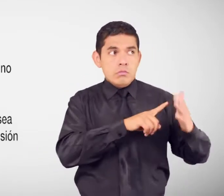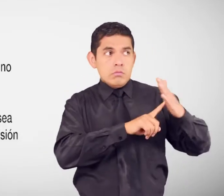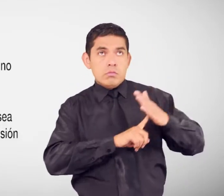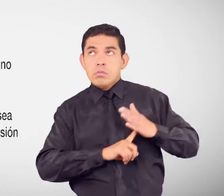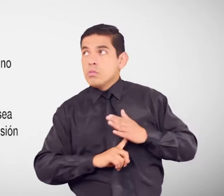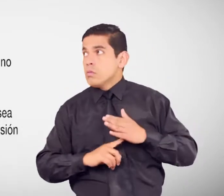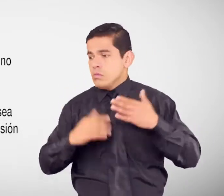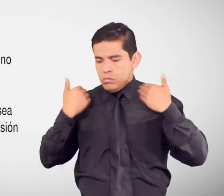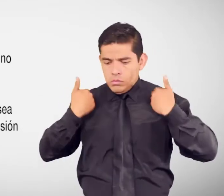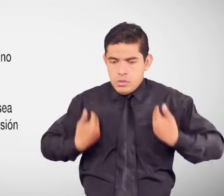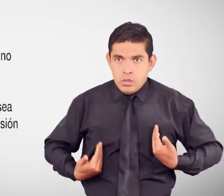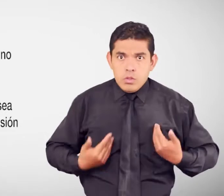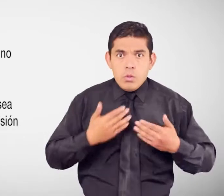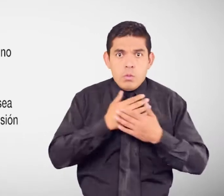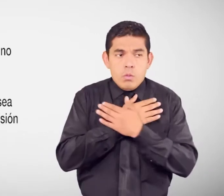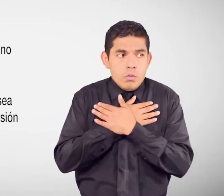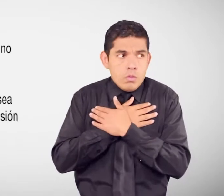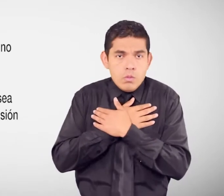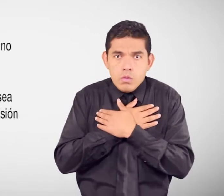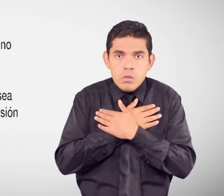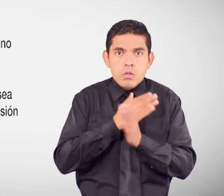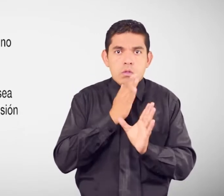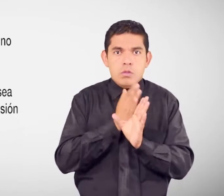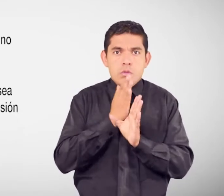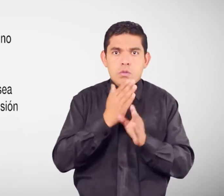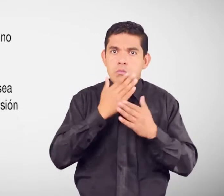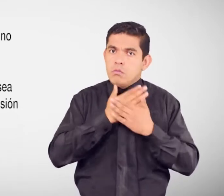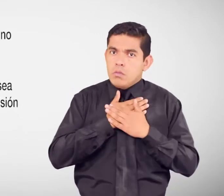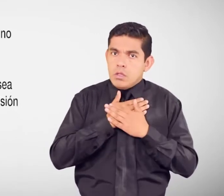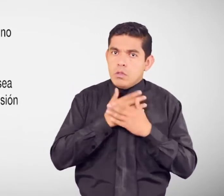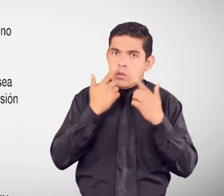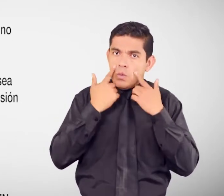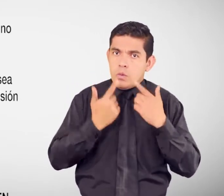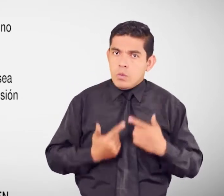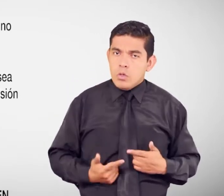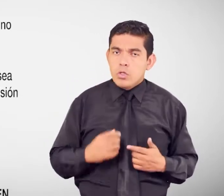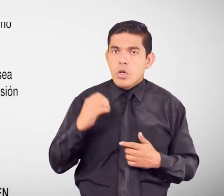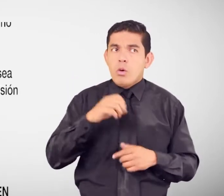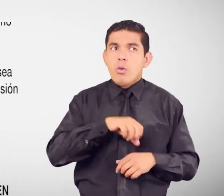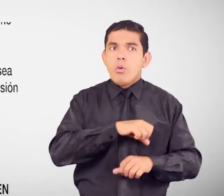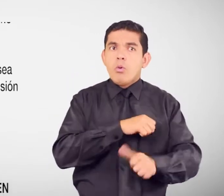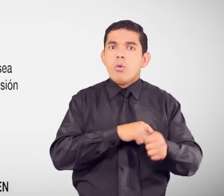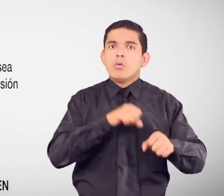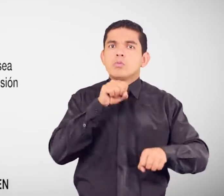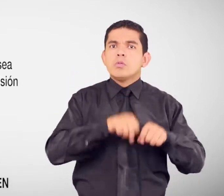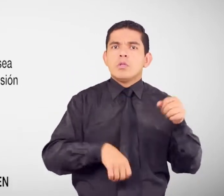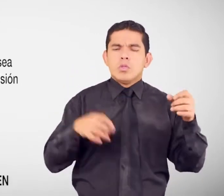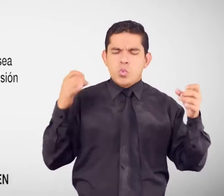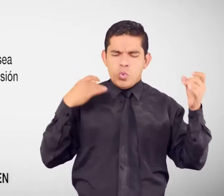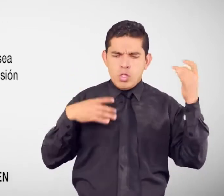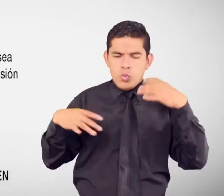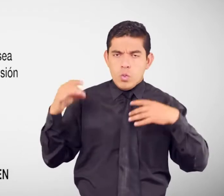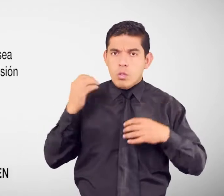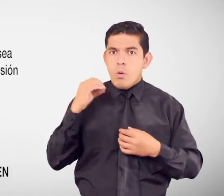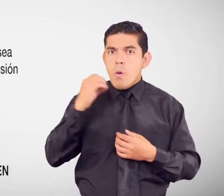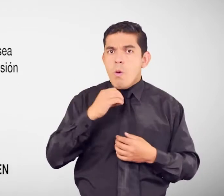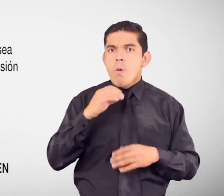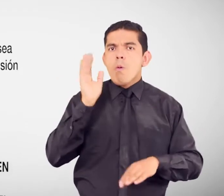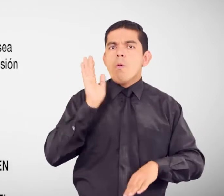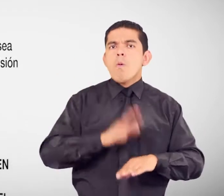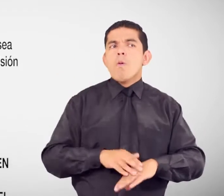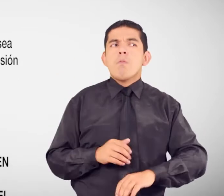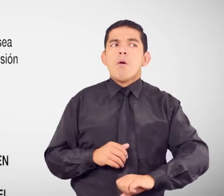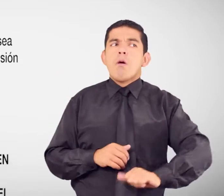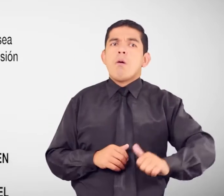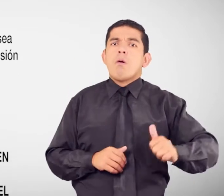O bien Cualquier otra alteración Que cause dolor Y que éste Sea ocasionado A causa de la acción U omisión